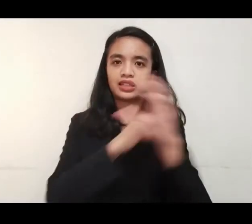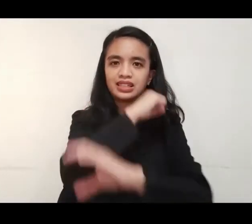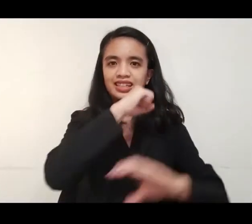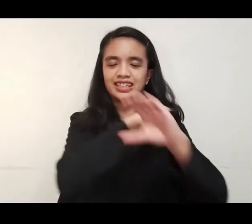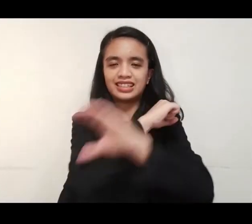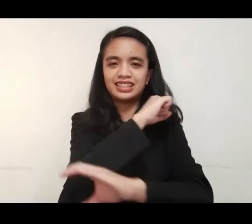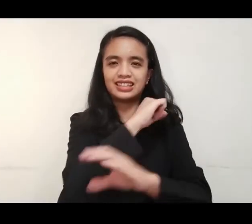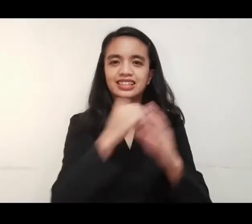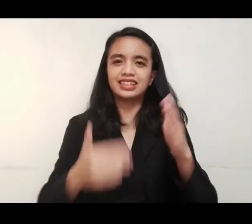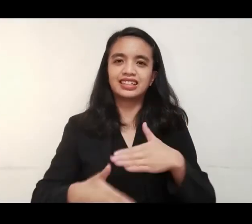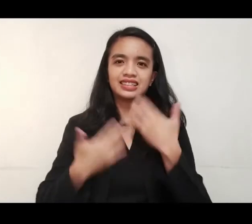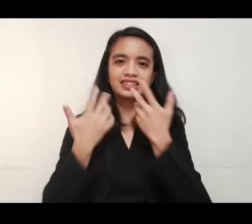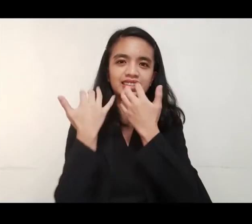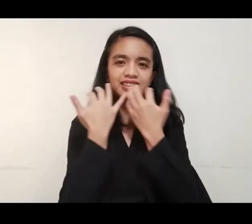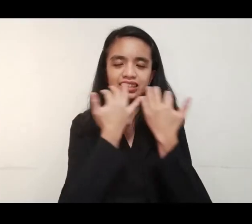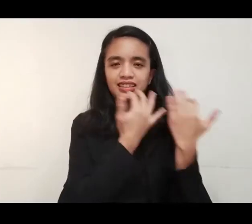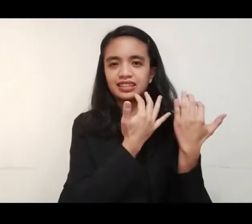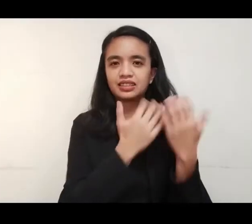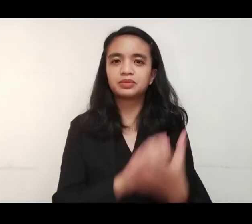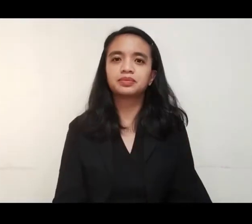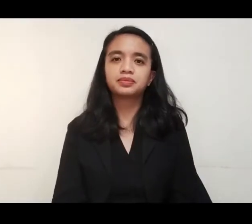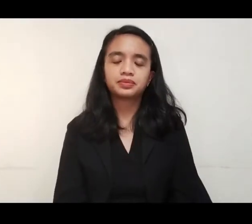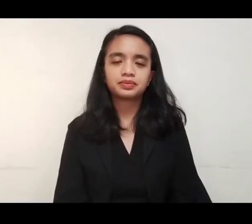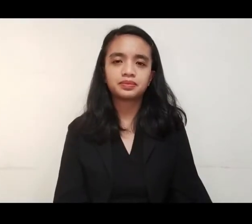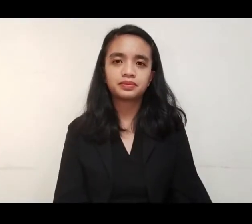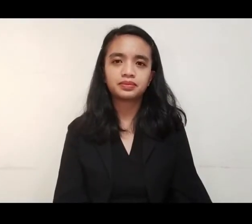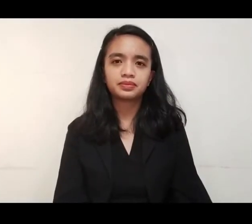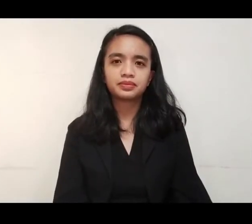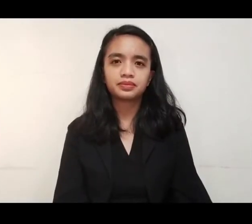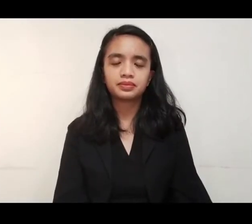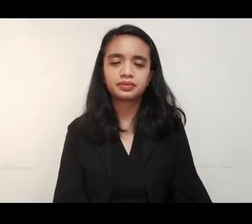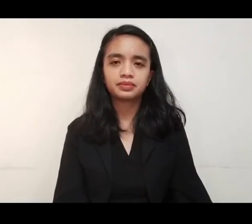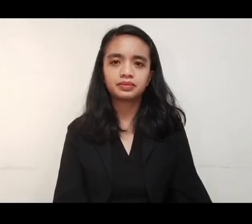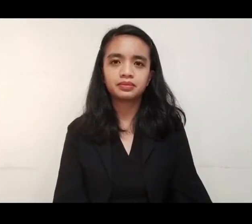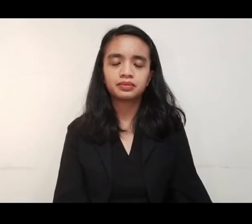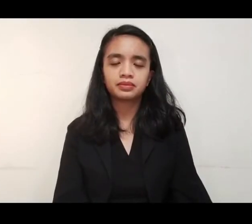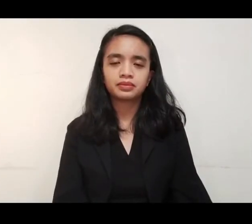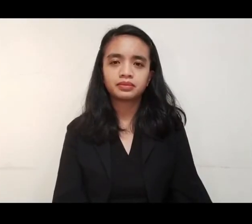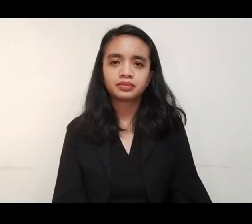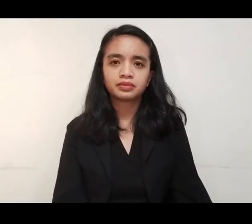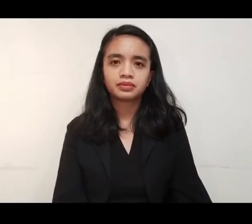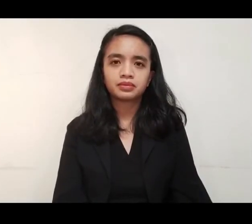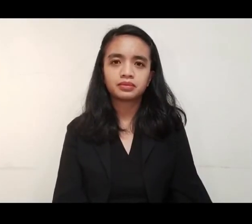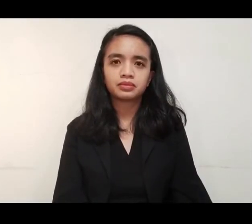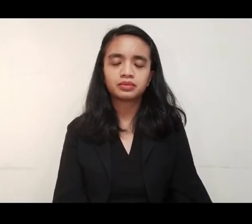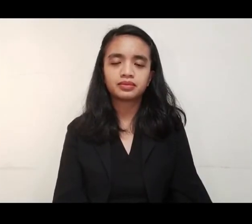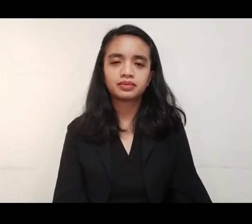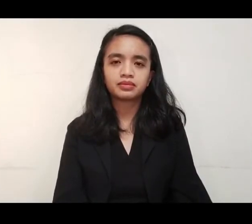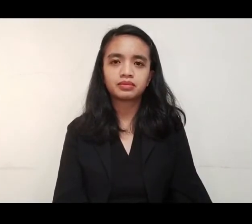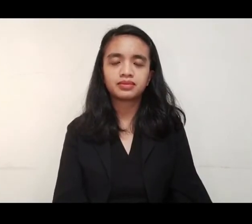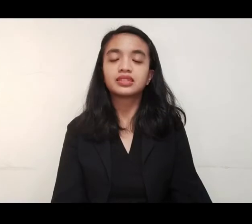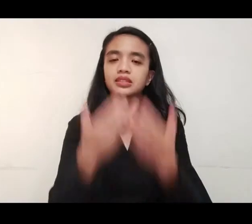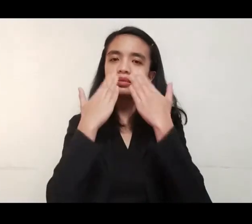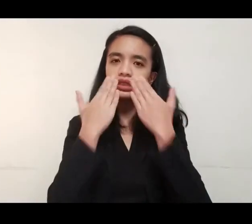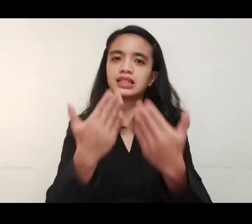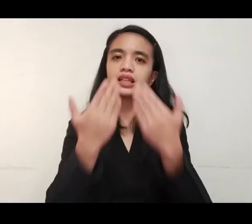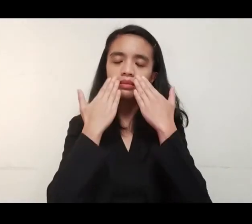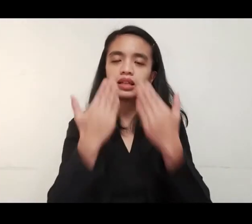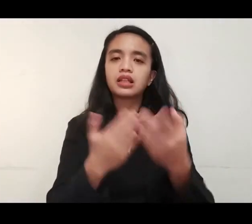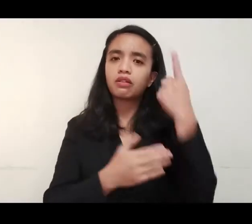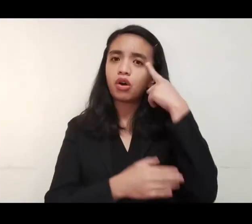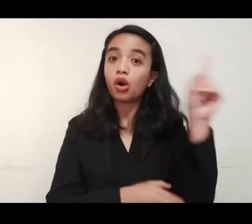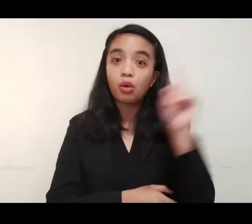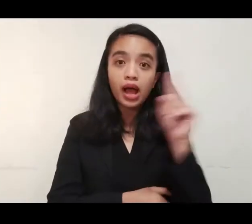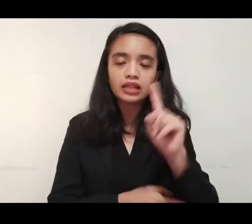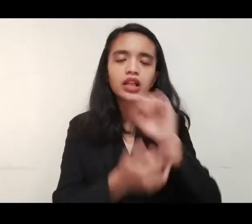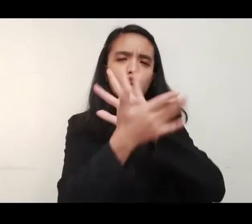frontliners sa Kalasyao. Happy birthday to you! Pampag-upinan wala.